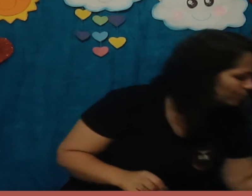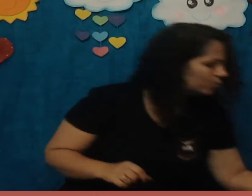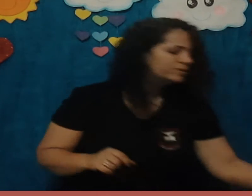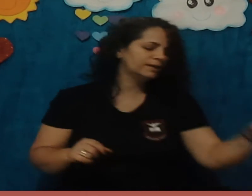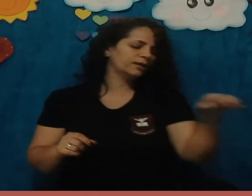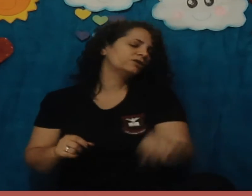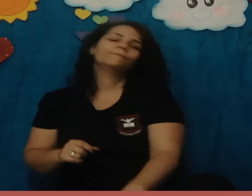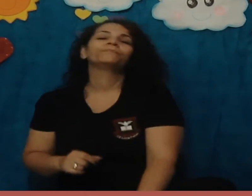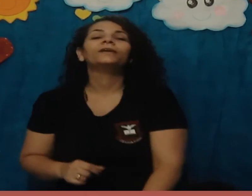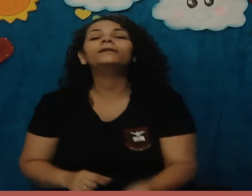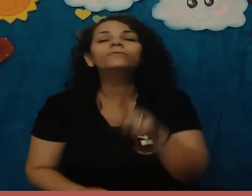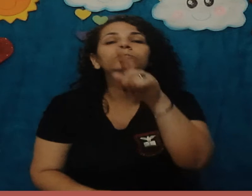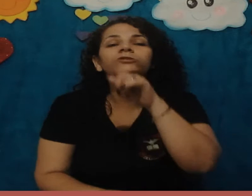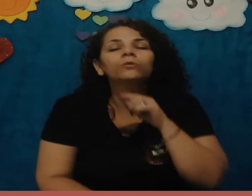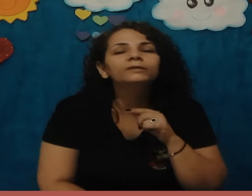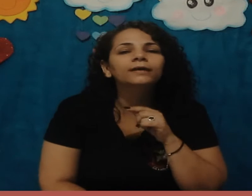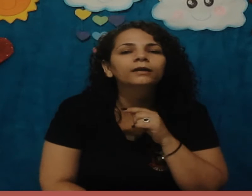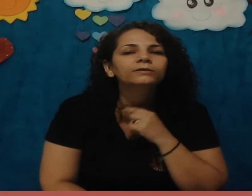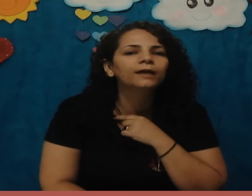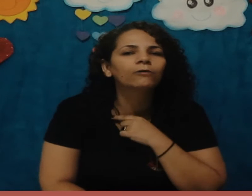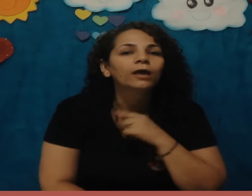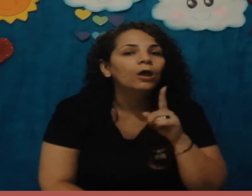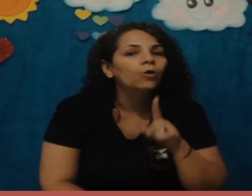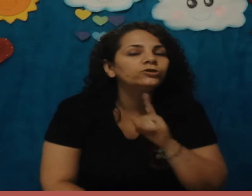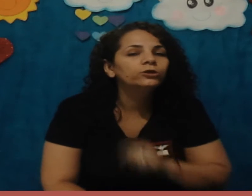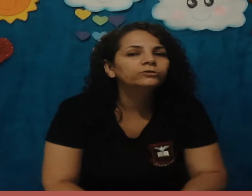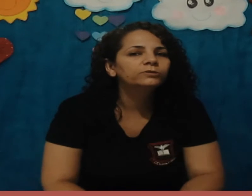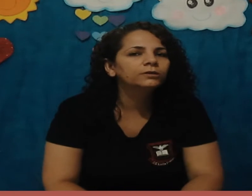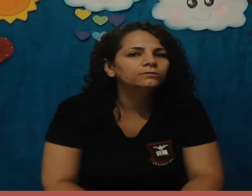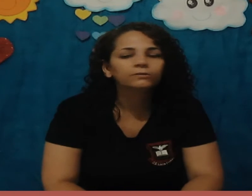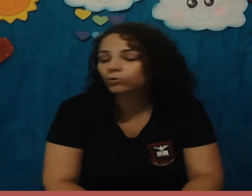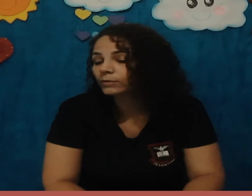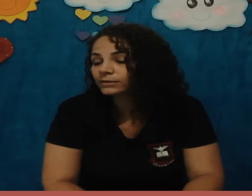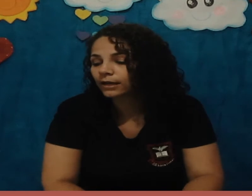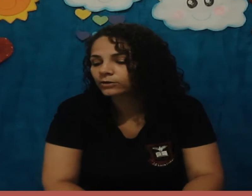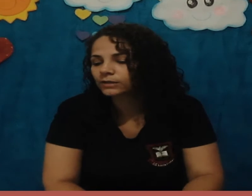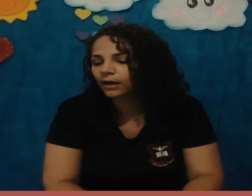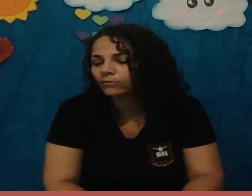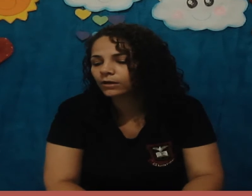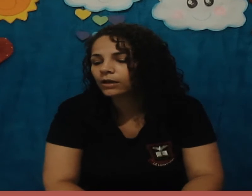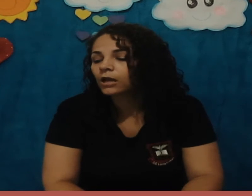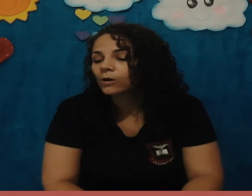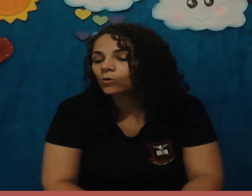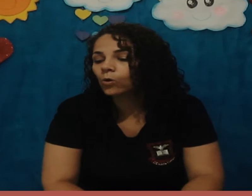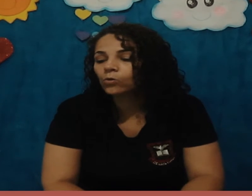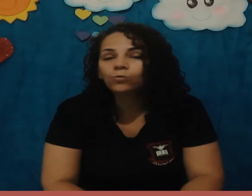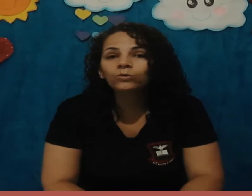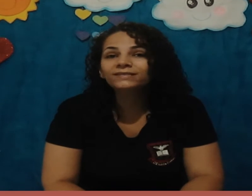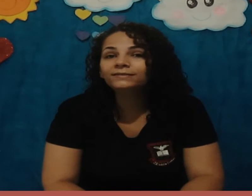músicas e vamos começar a nossa aula. Hoje nós vamos começar a nossa aula com os